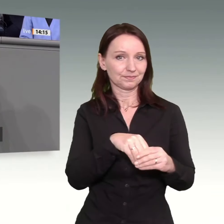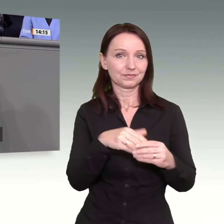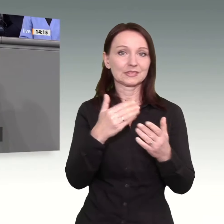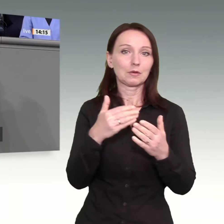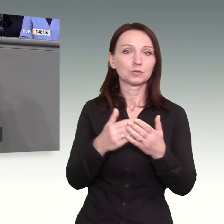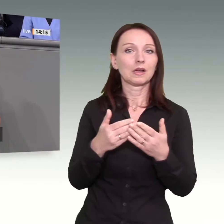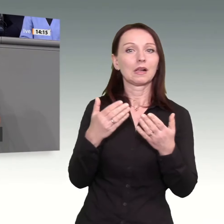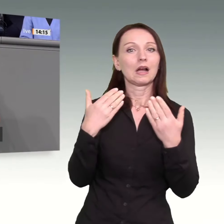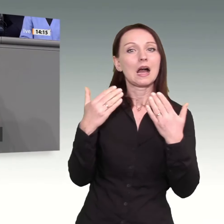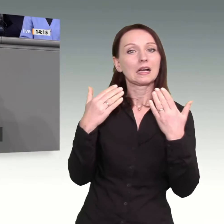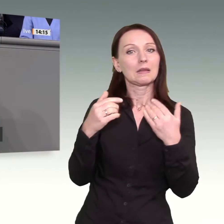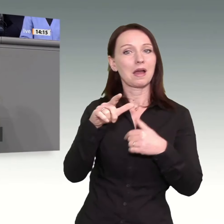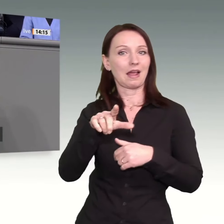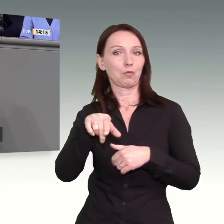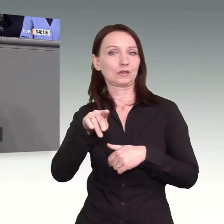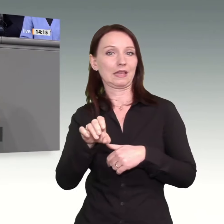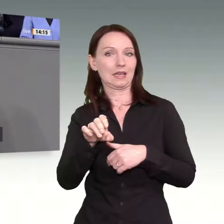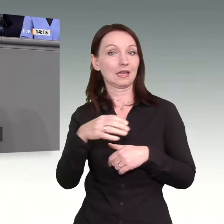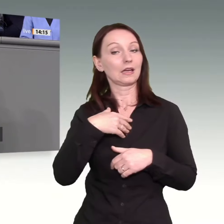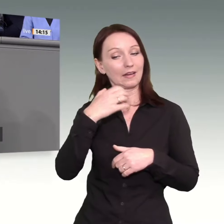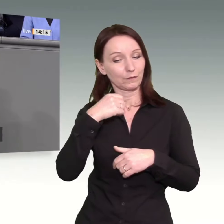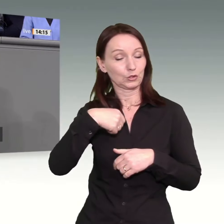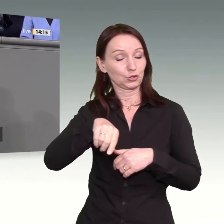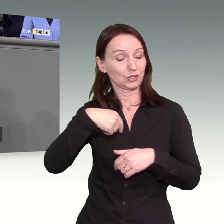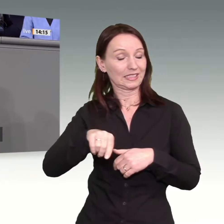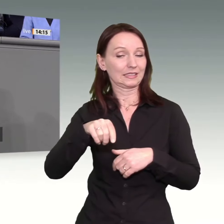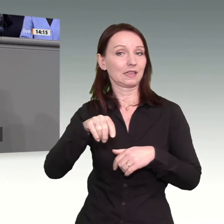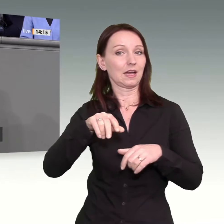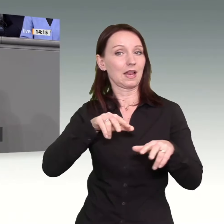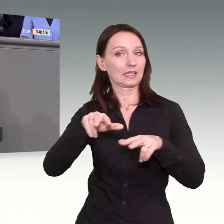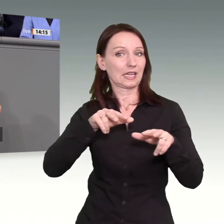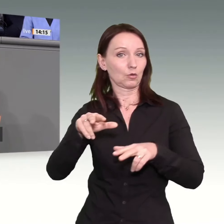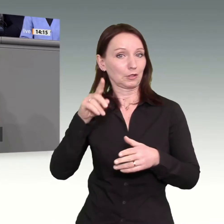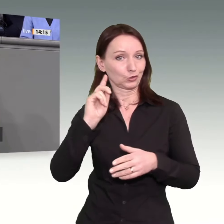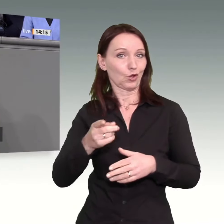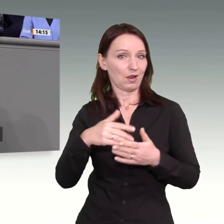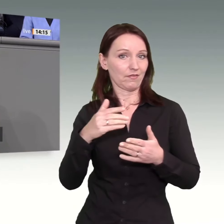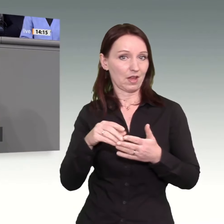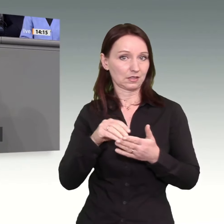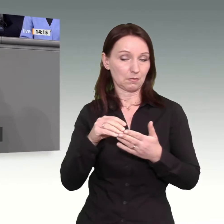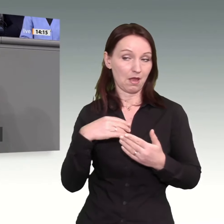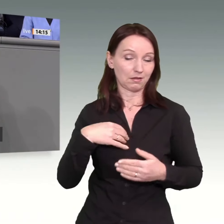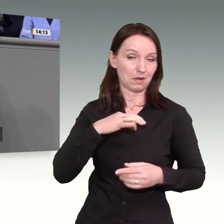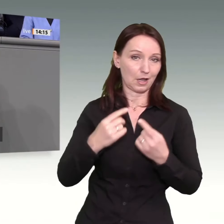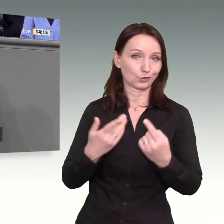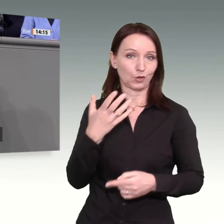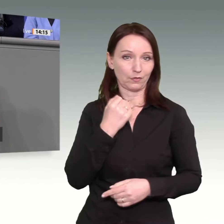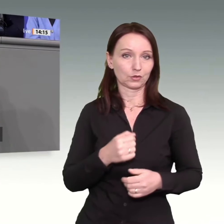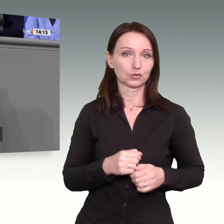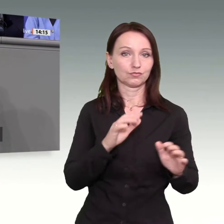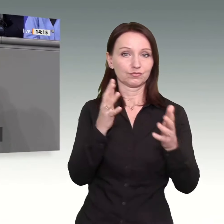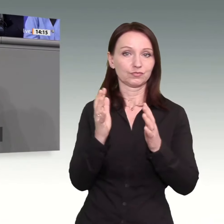Aber darüber hinaus ist insgesamt eine bessere soziale Absicherung notwendig. Wir brauchen eine bessere Arbeitslosenversicherung, um die Menschen bei